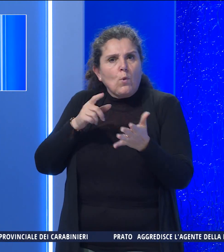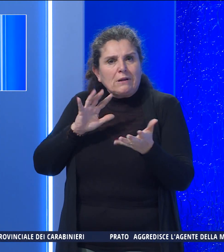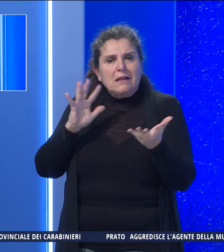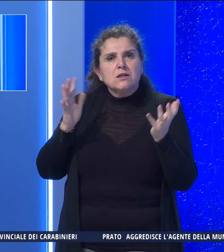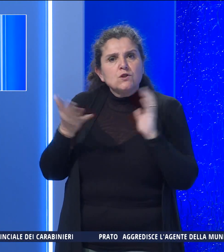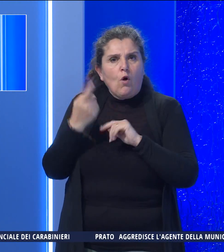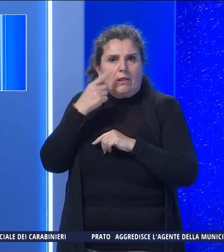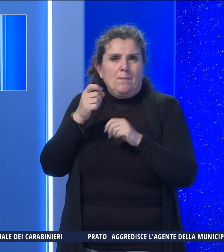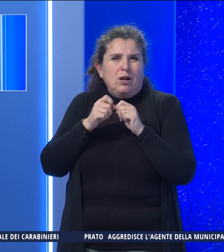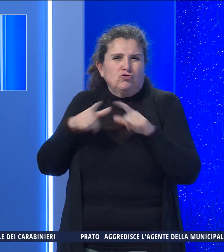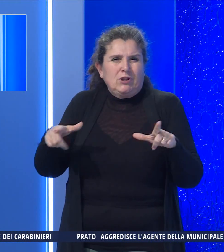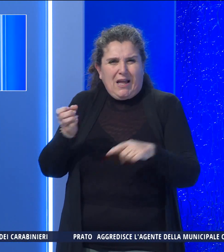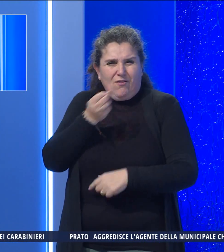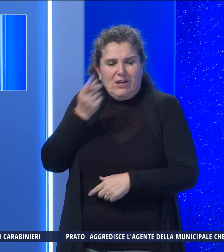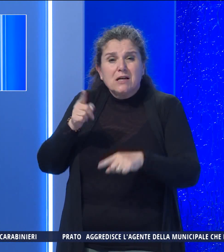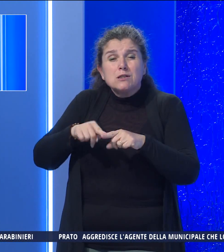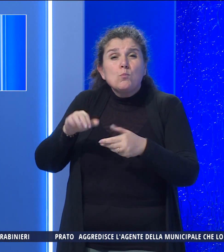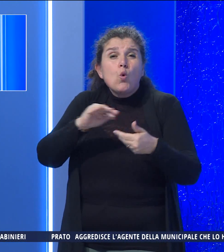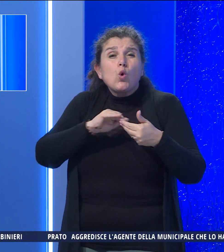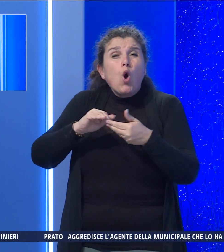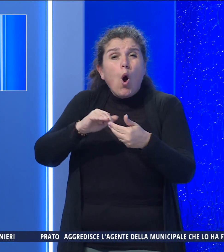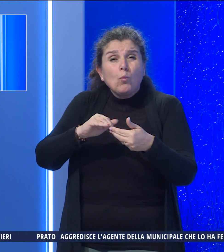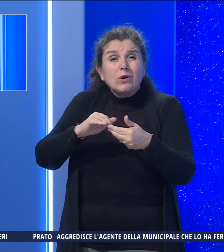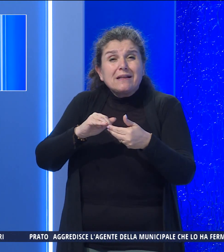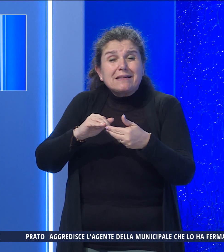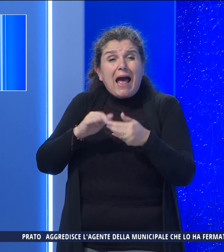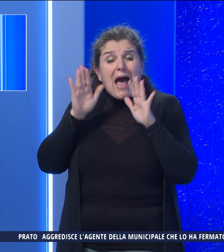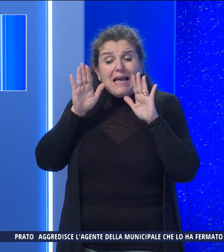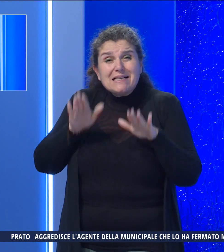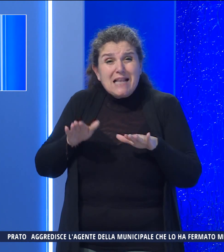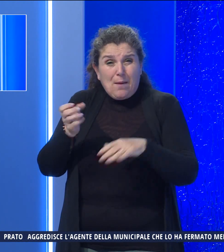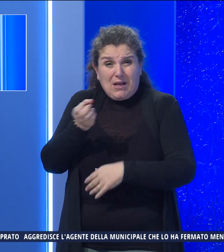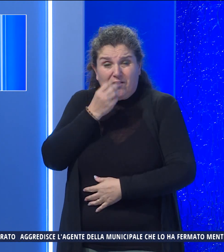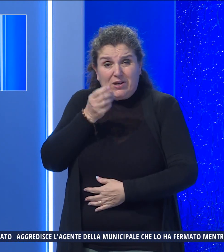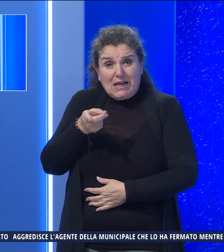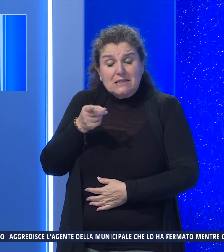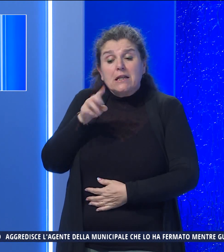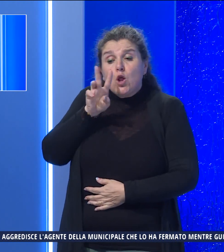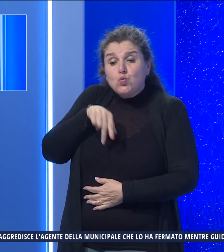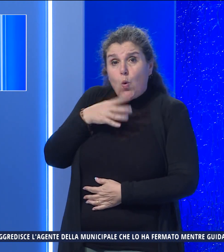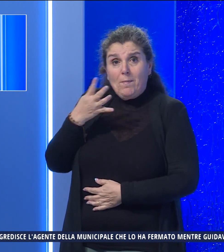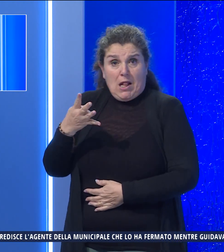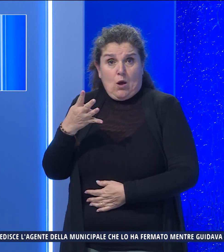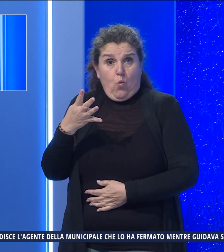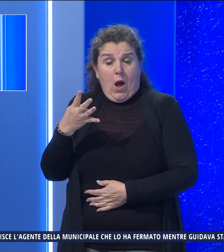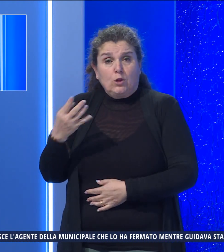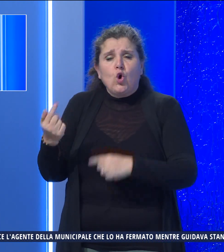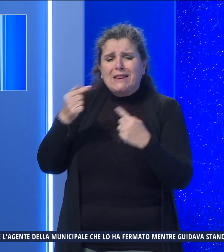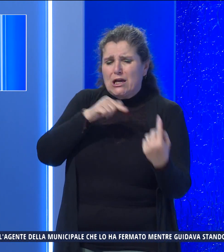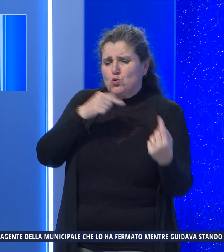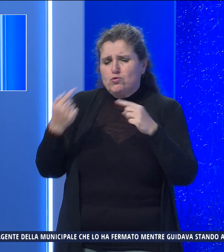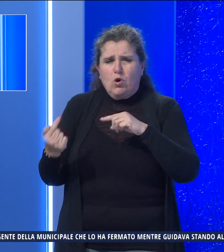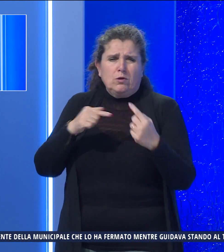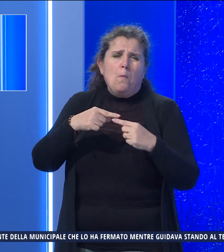la nostra città e la comunità islamica di Firenze. Dal 2004 si fanno discussioni,